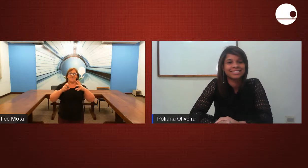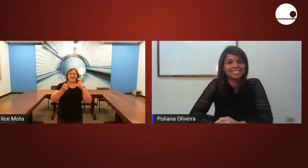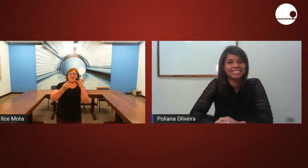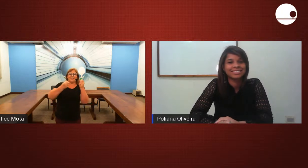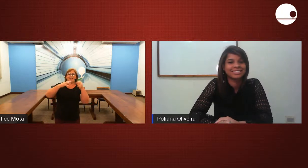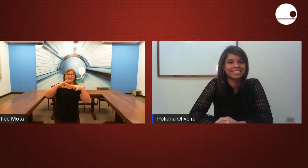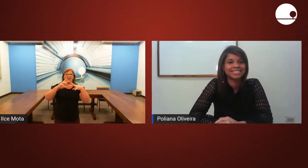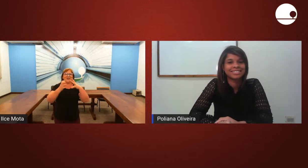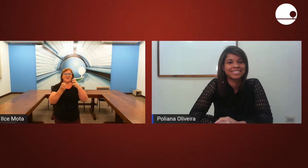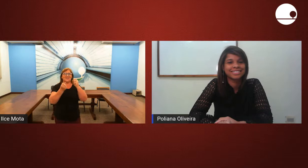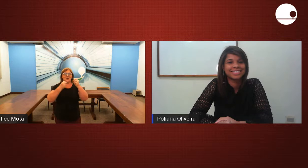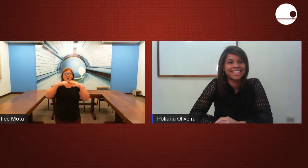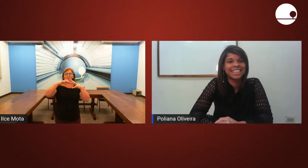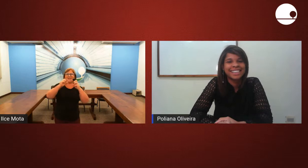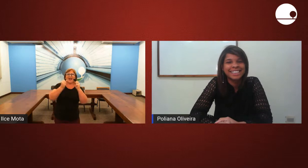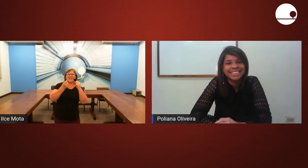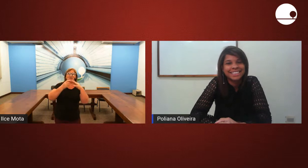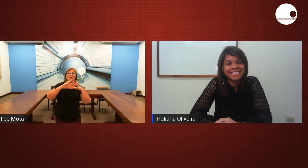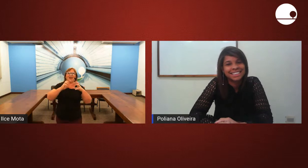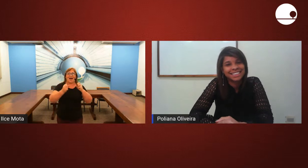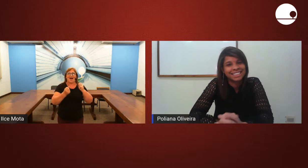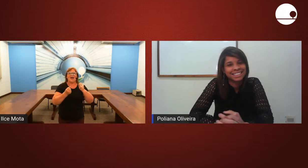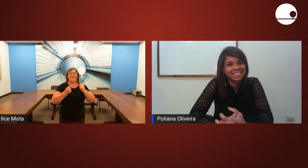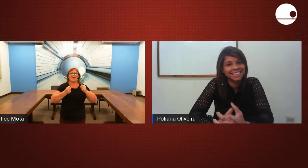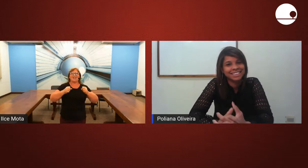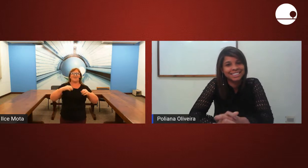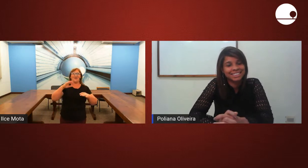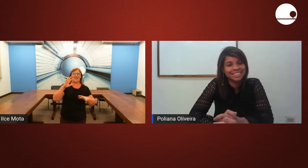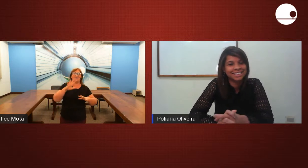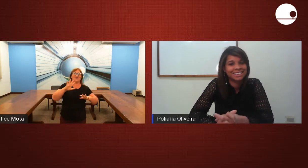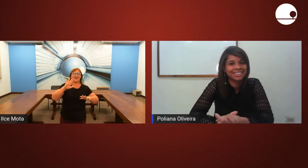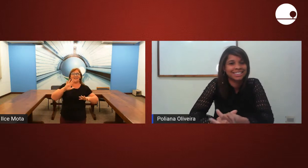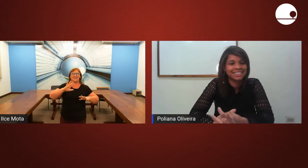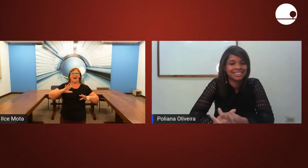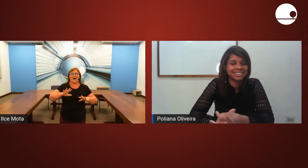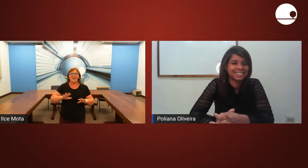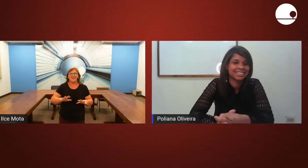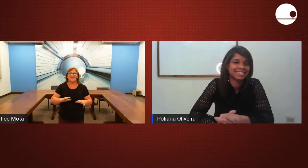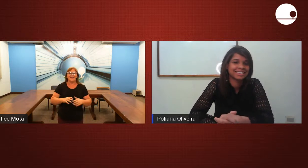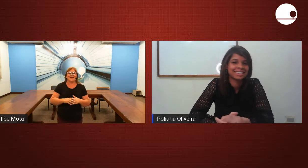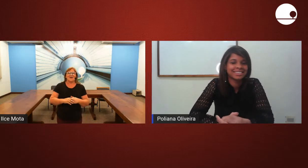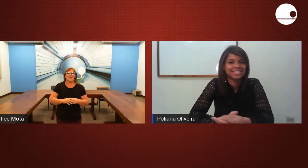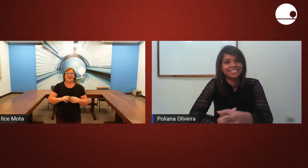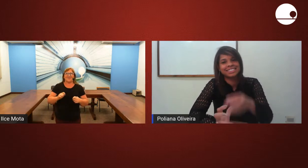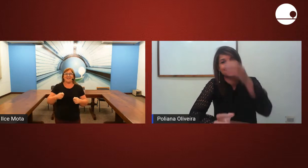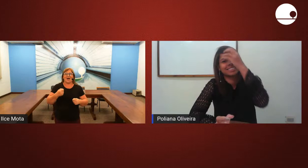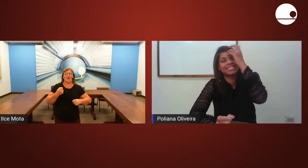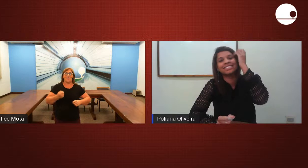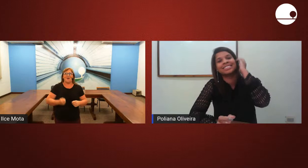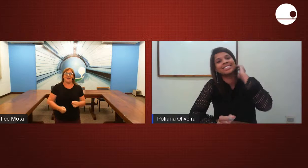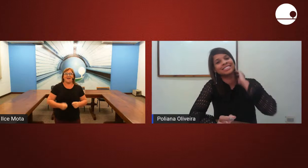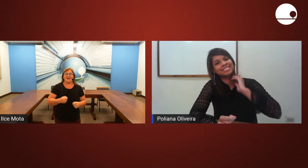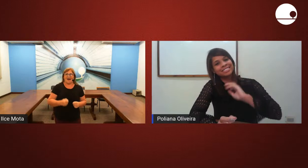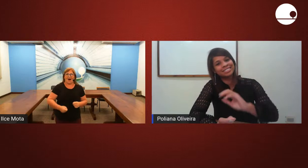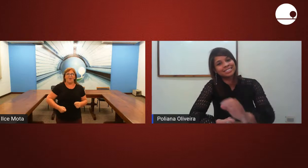movimentar os dedinhos, comece a articular, porque a gente vai usar muito as nossas mãos para fazer algo bem legal,